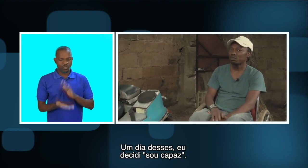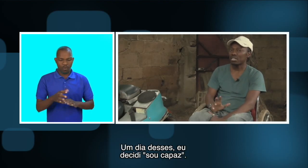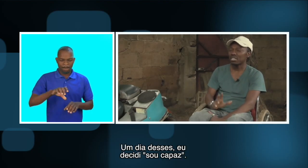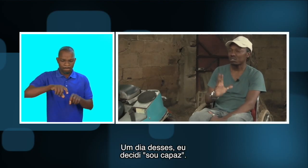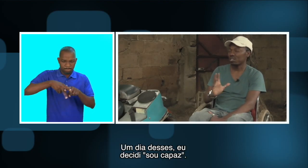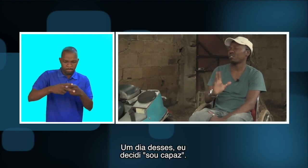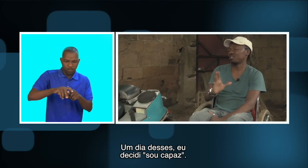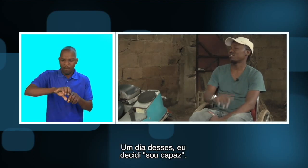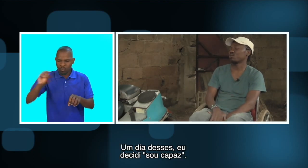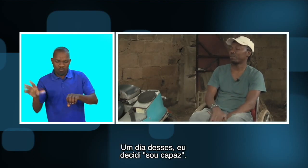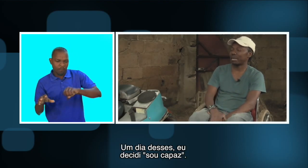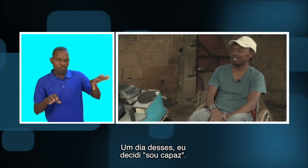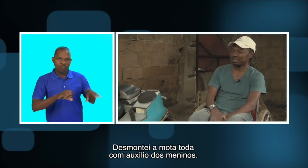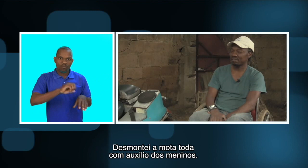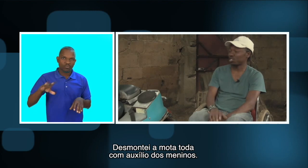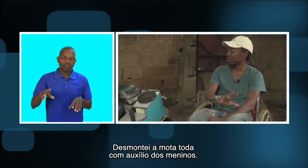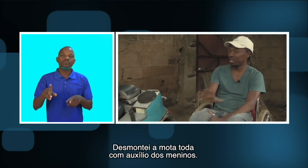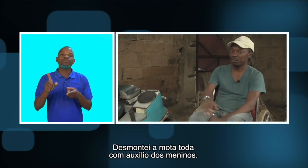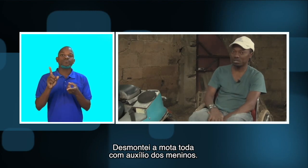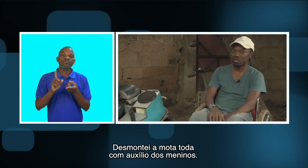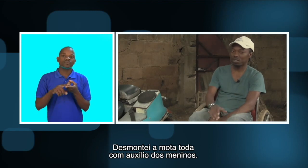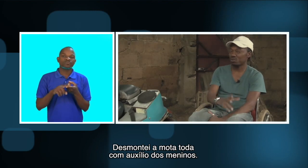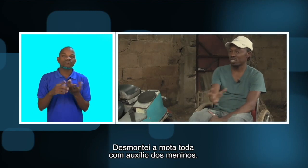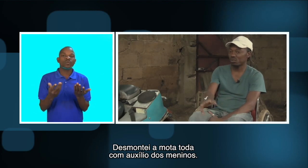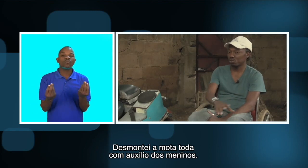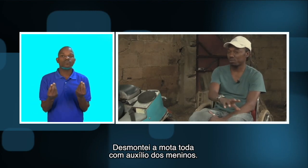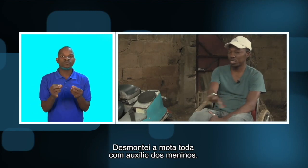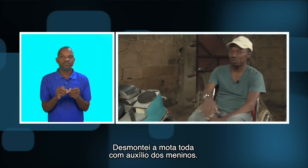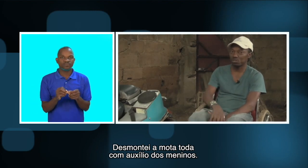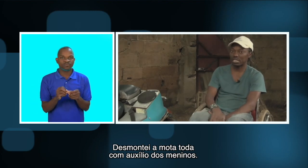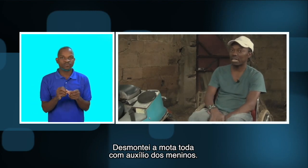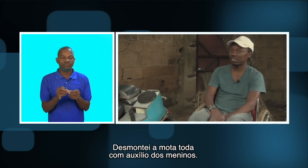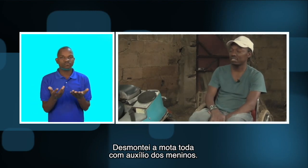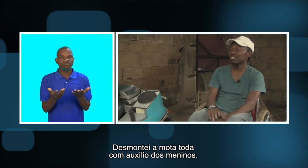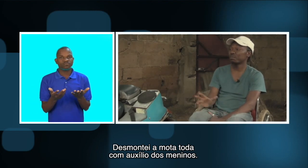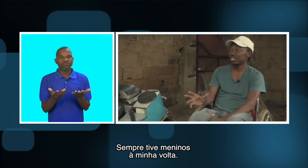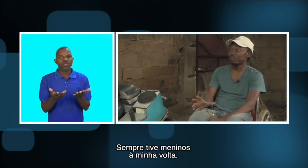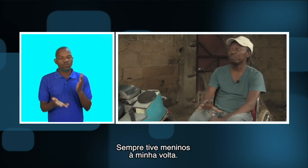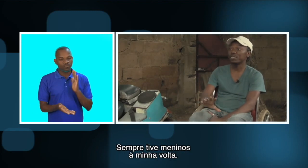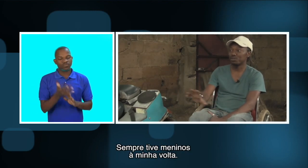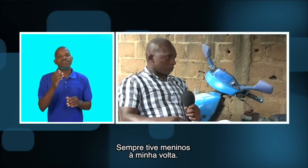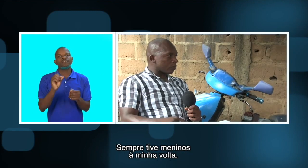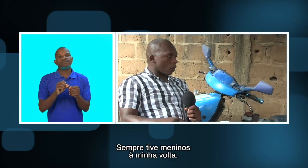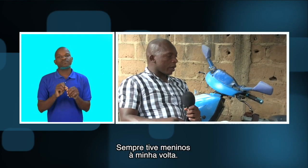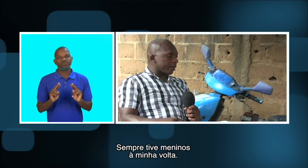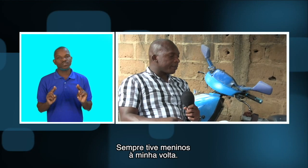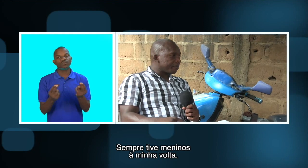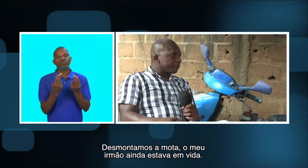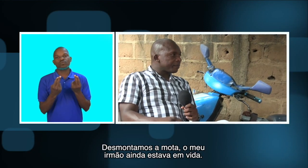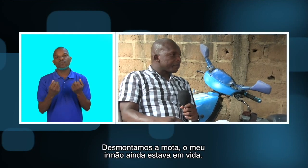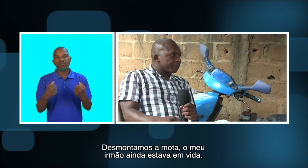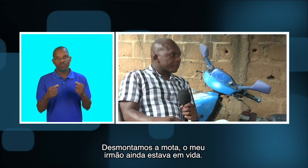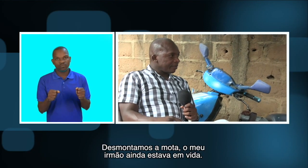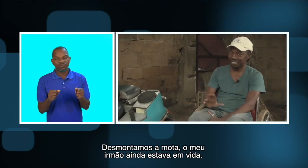aí um dia desse eu não sou capaz desmantei a mota toda com o estilo dos meninos sempre tive meninos à minha volta